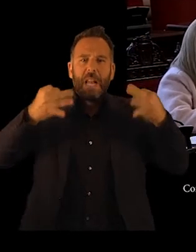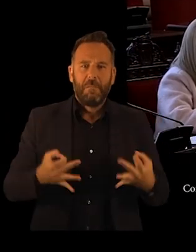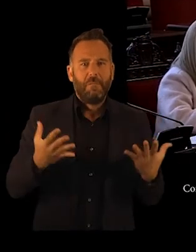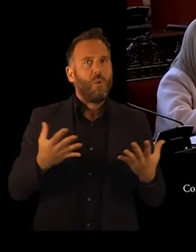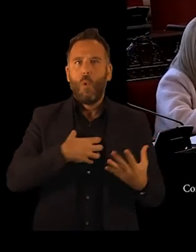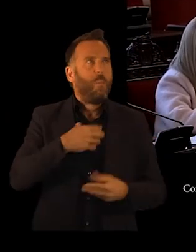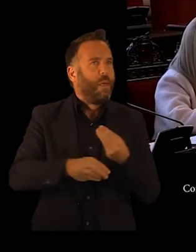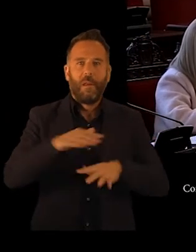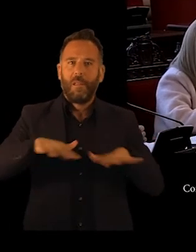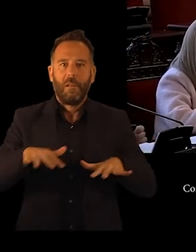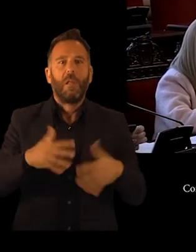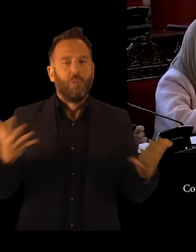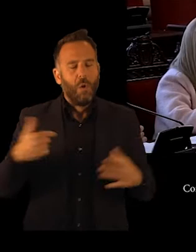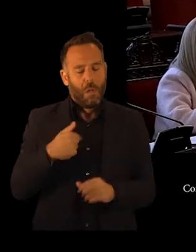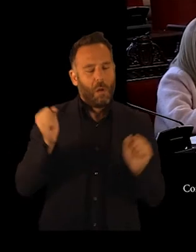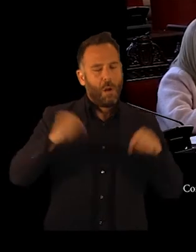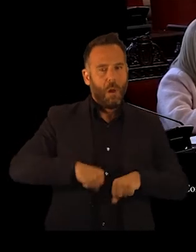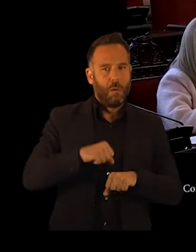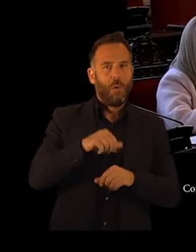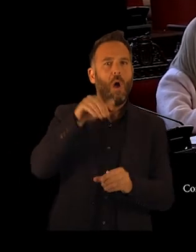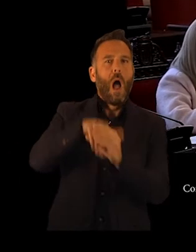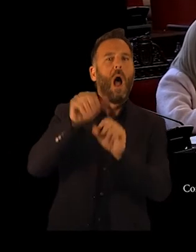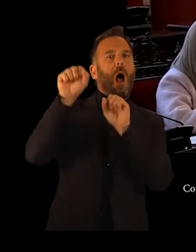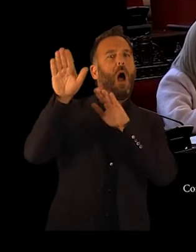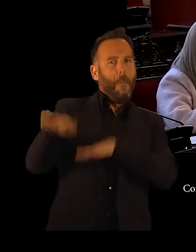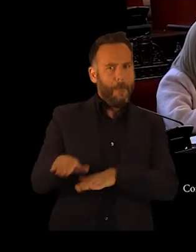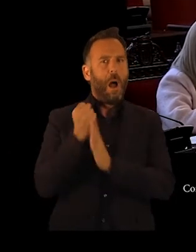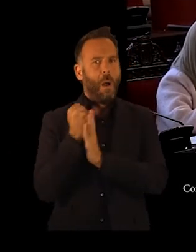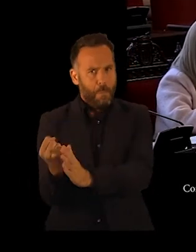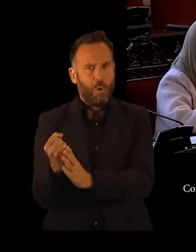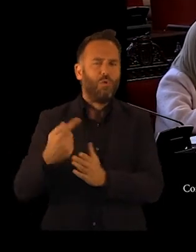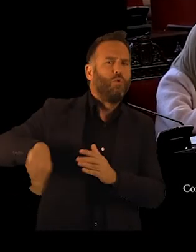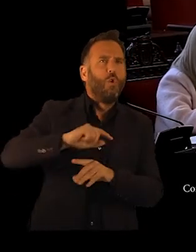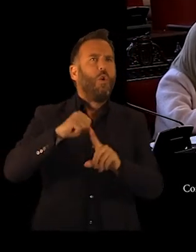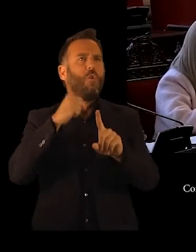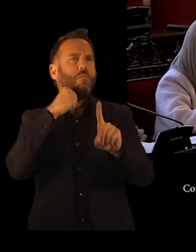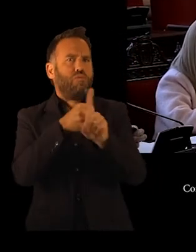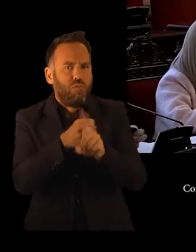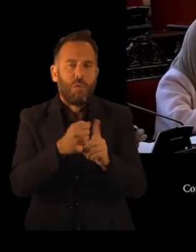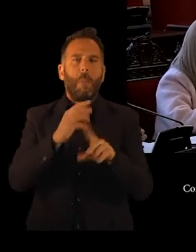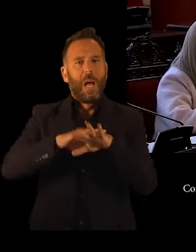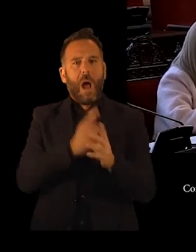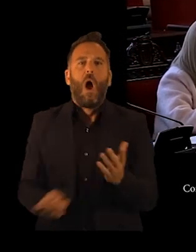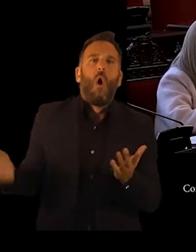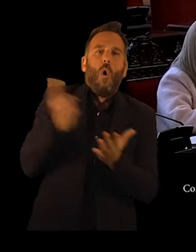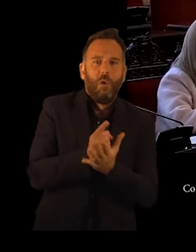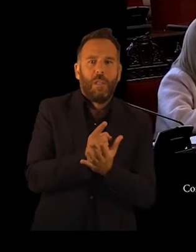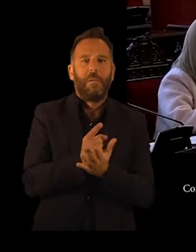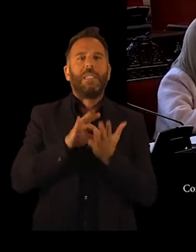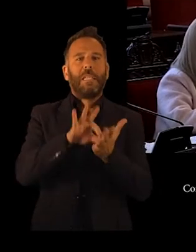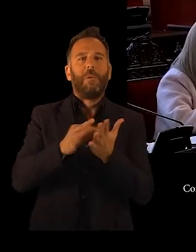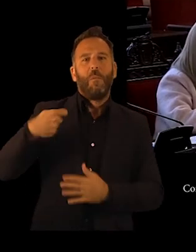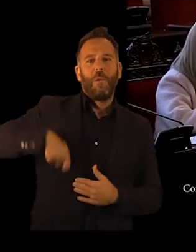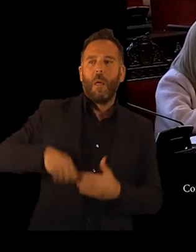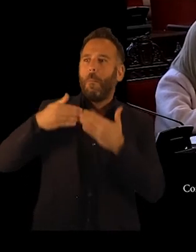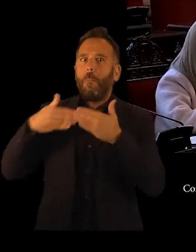Por lo que apoyamos, evidentemente, todas las reivindicaciones y todas las exigencias para que puedan recuperar los servicios profesionales que